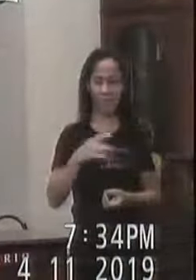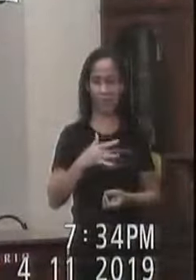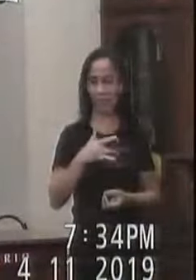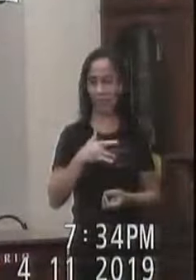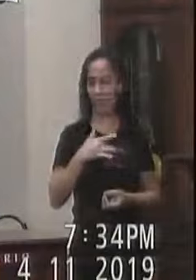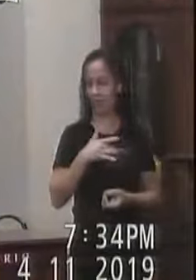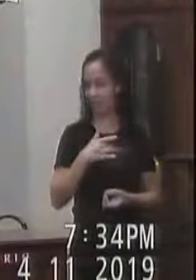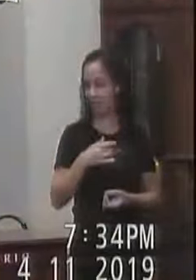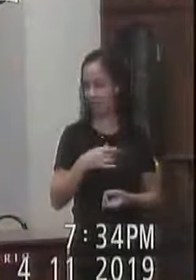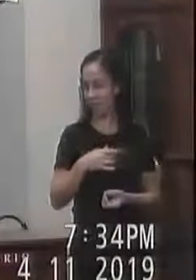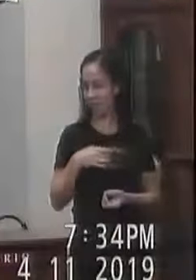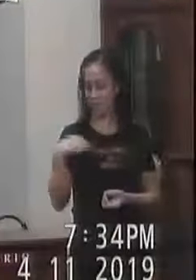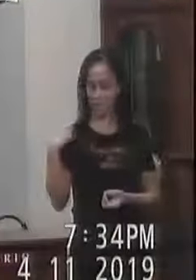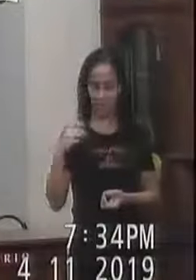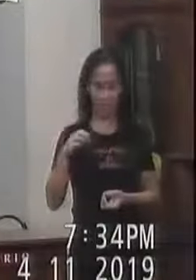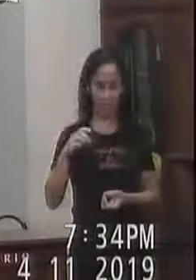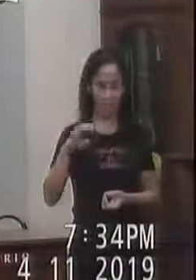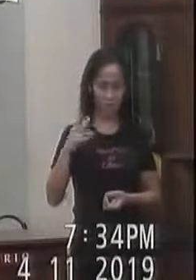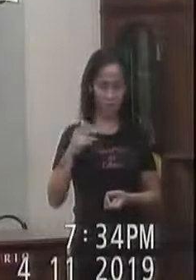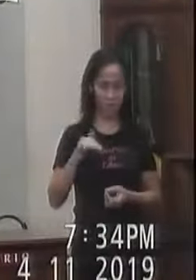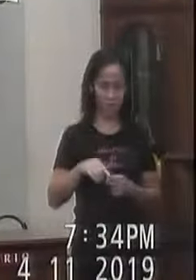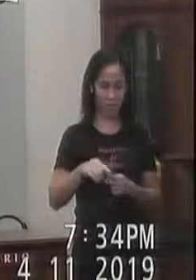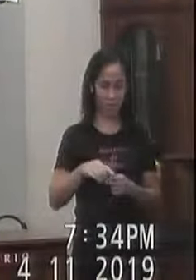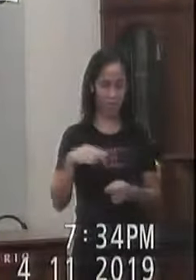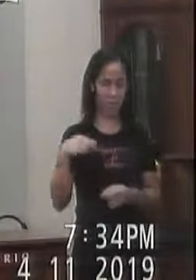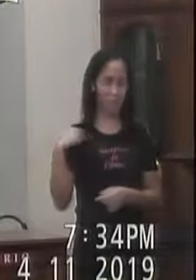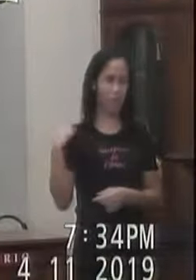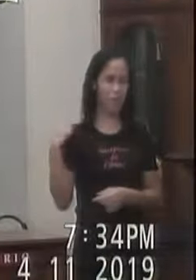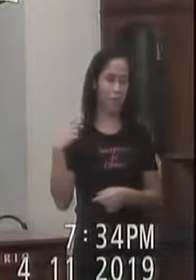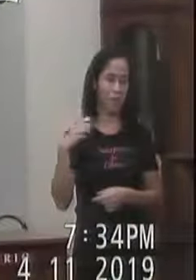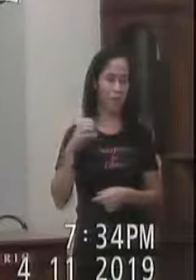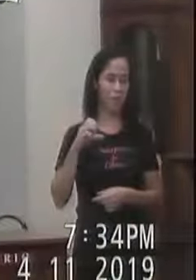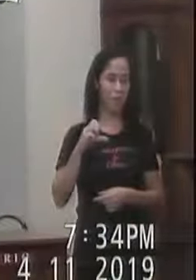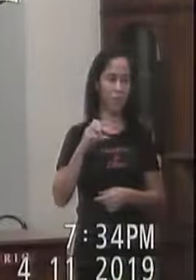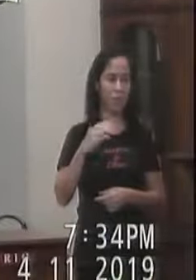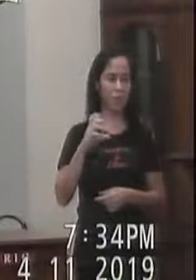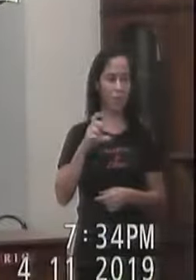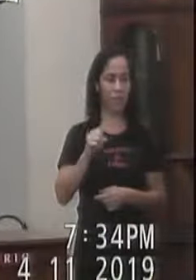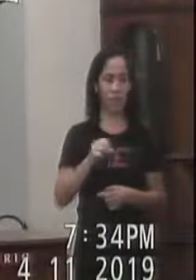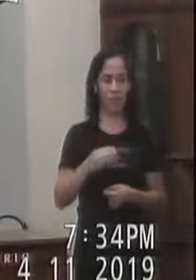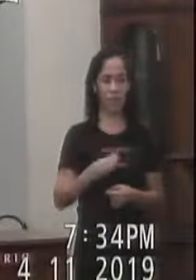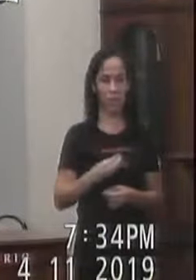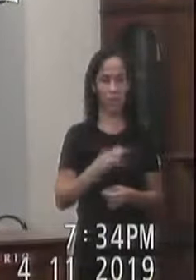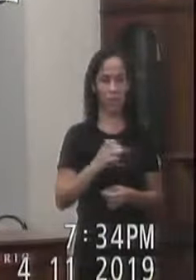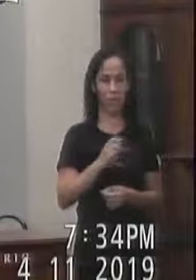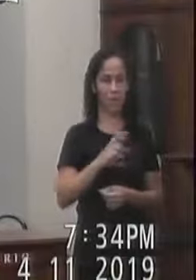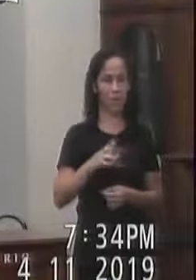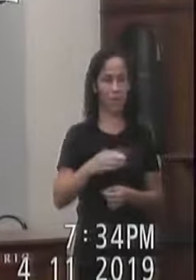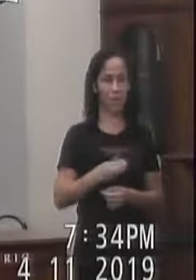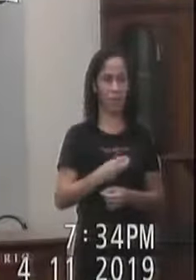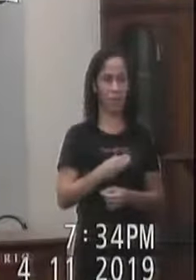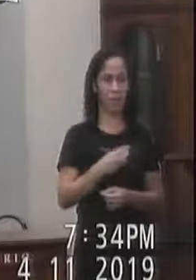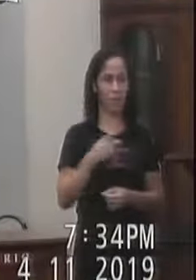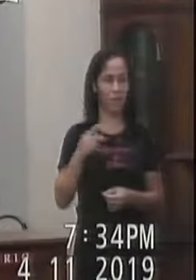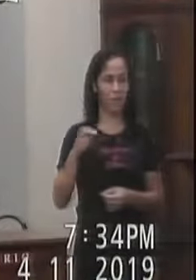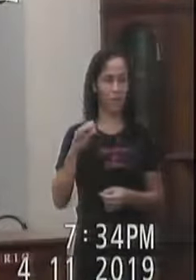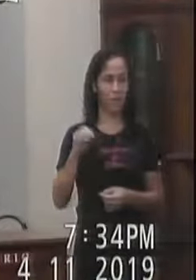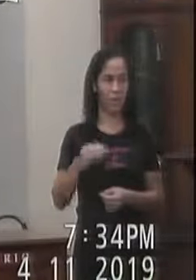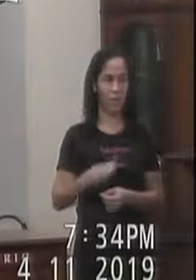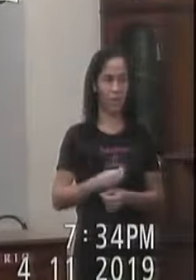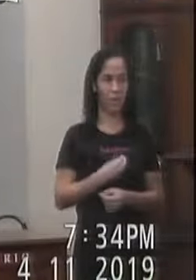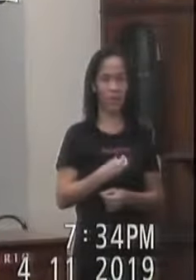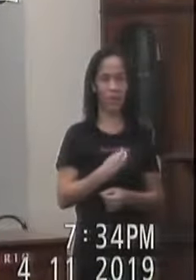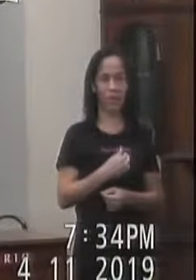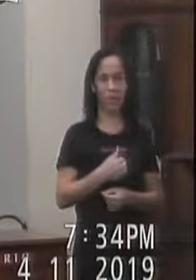Vereadora Michelle Cabral Vereador Celcinho Do Bar Vereador Pedro Graça